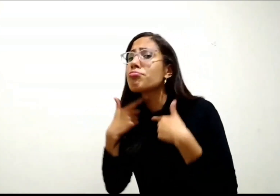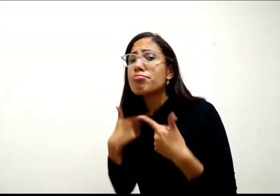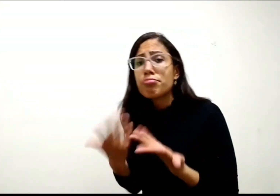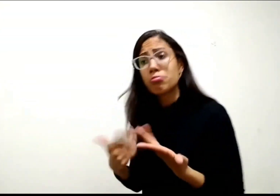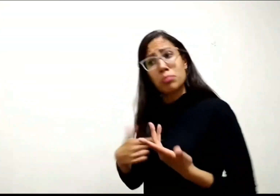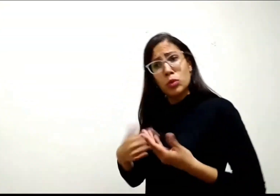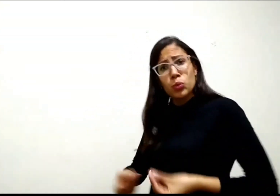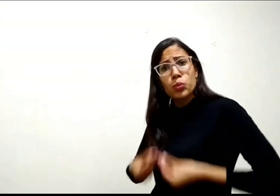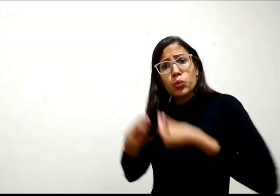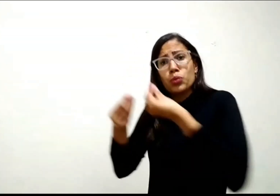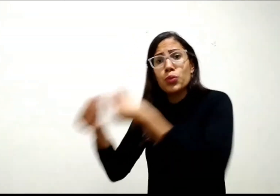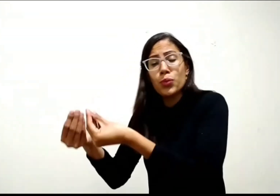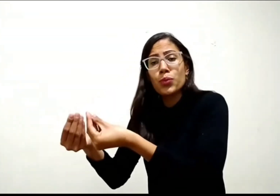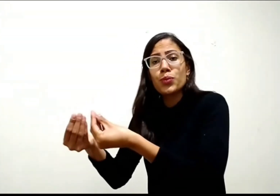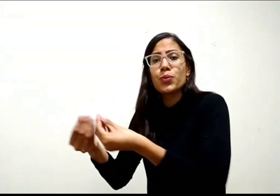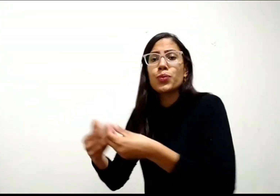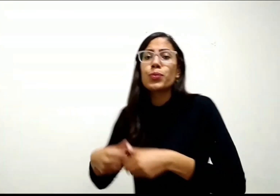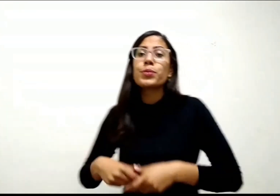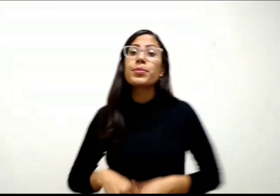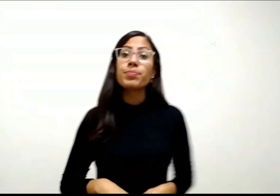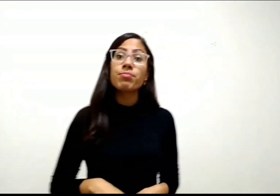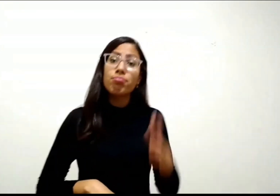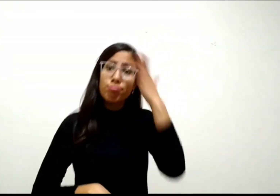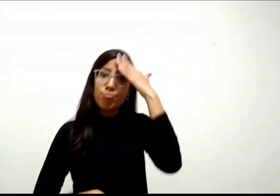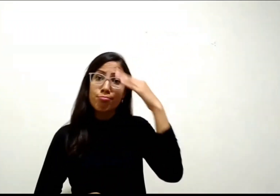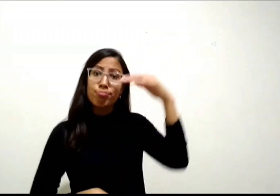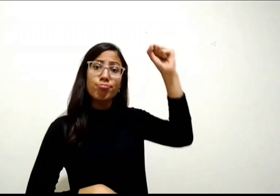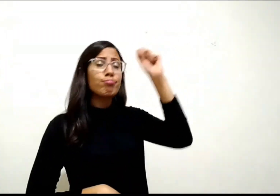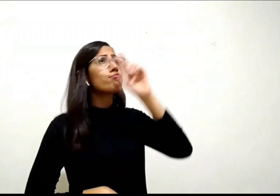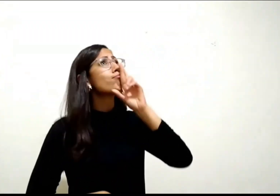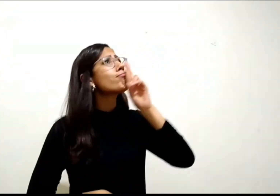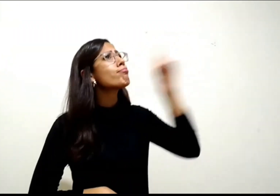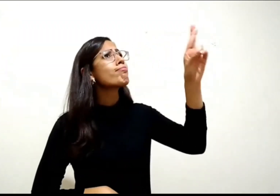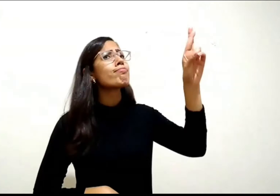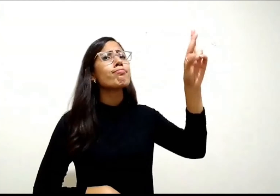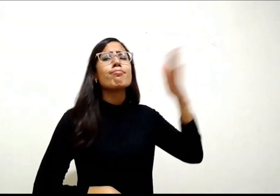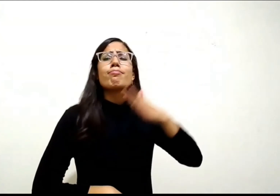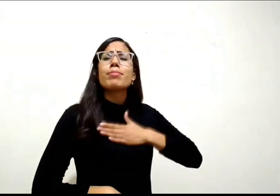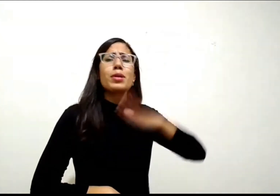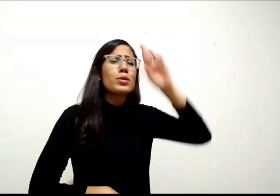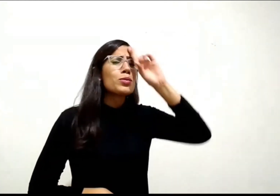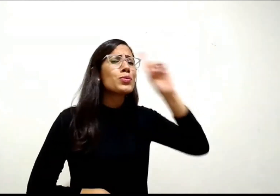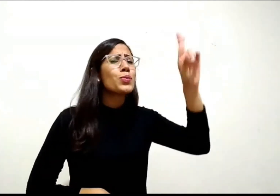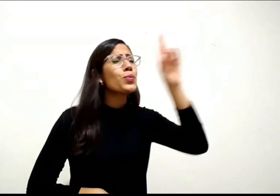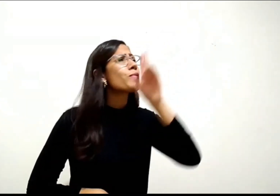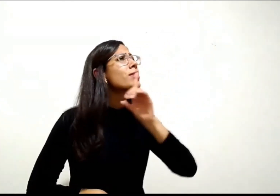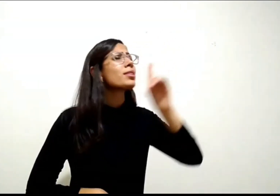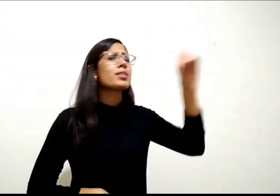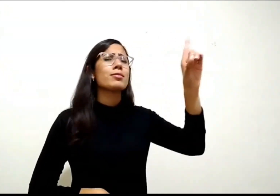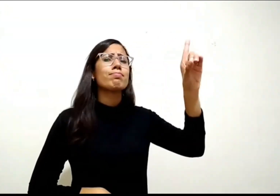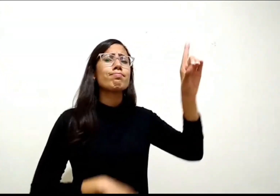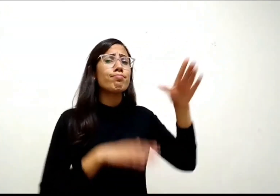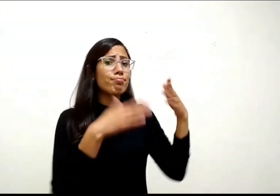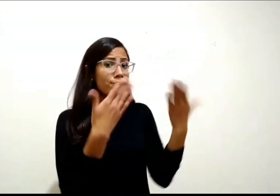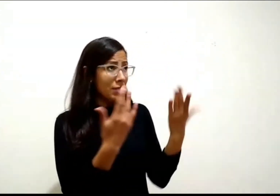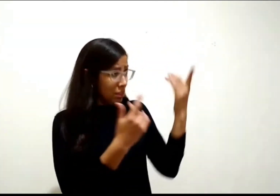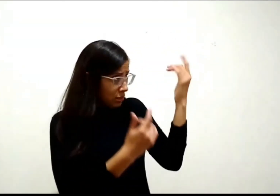o que desejas e eu te darei. E Salomão disse Senhor,